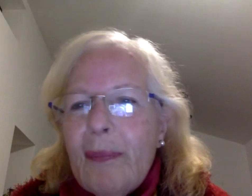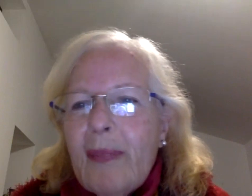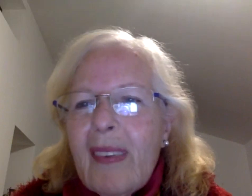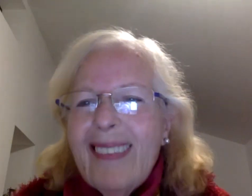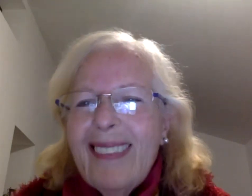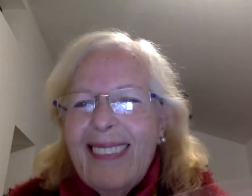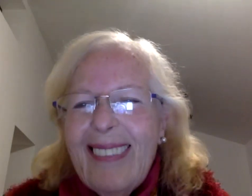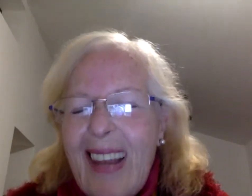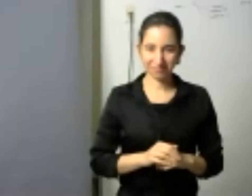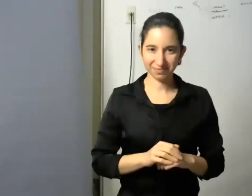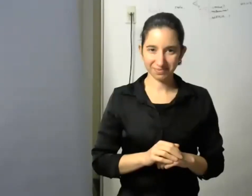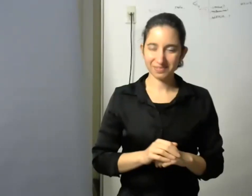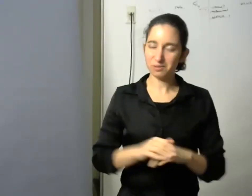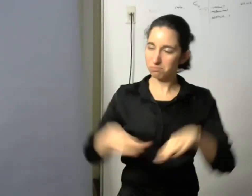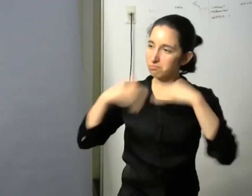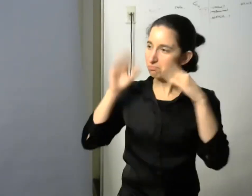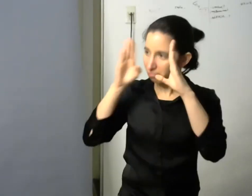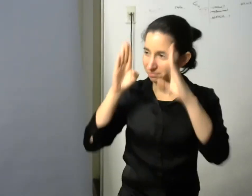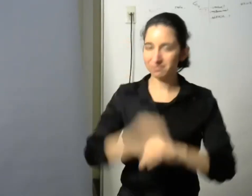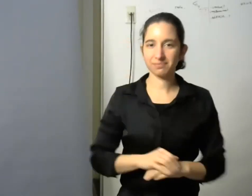te escuchamos escucho